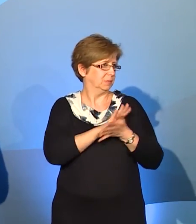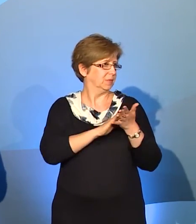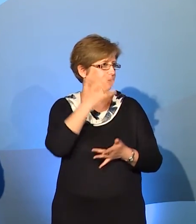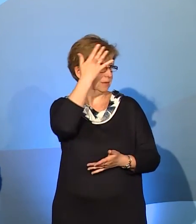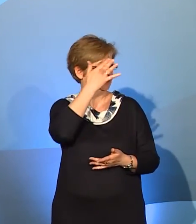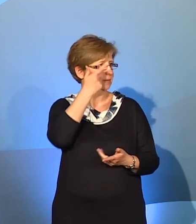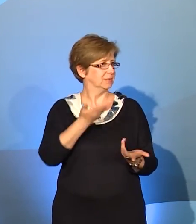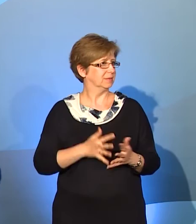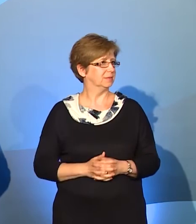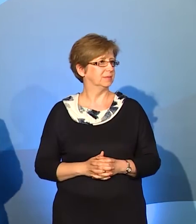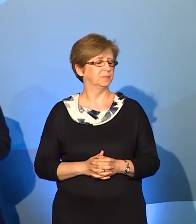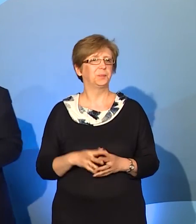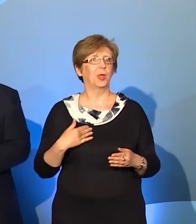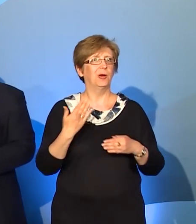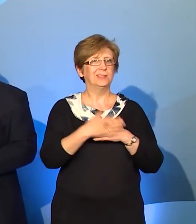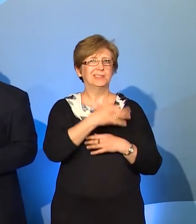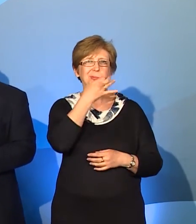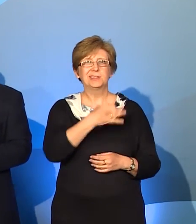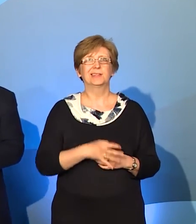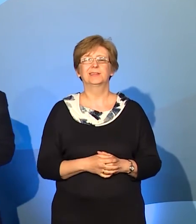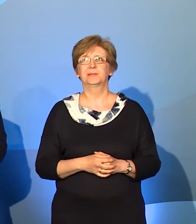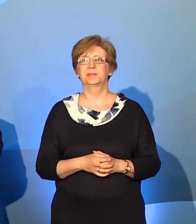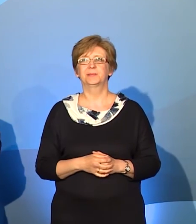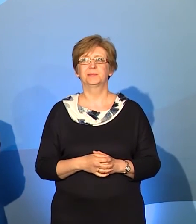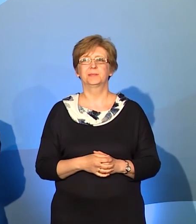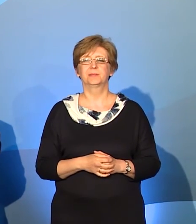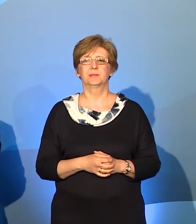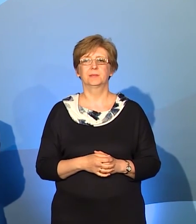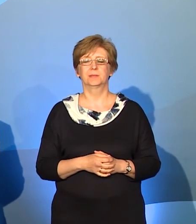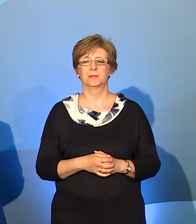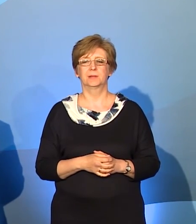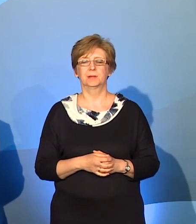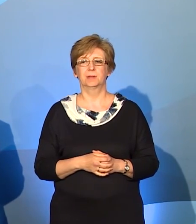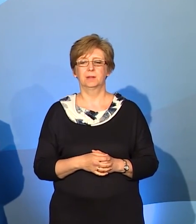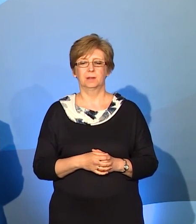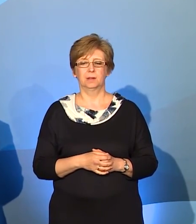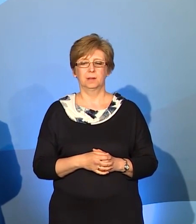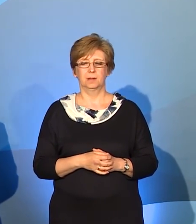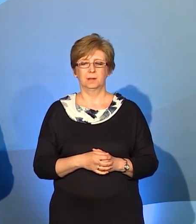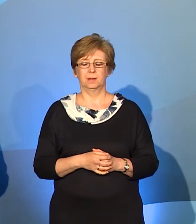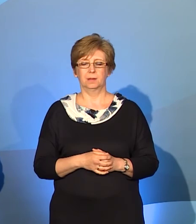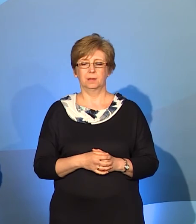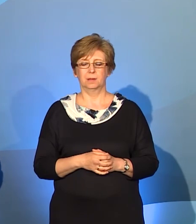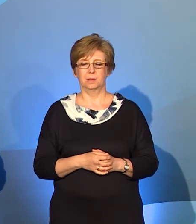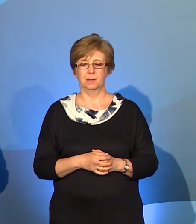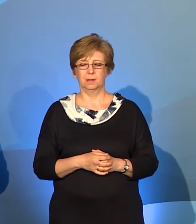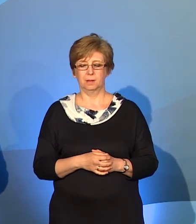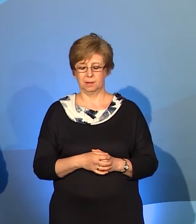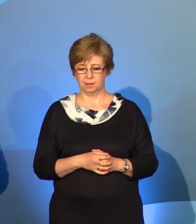I ostatnie pytanie, jeśli chodzi o języki naturalne, te, którymi się posługujemy, powiedzmy normalnie, przepraszam, że użyję już takiego